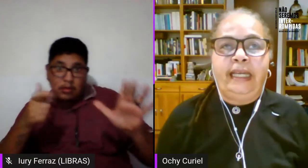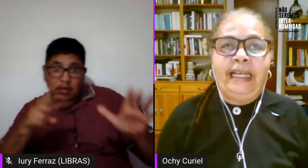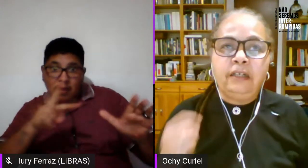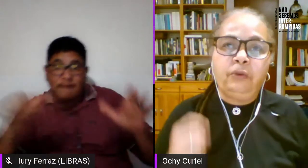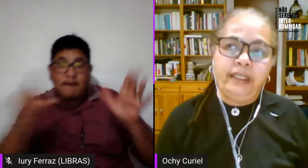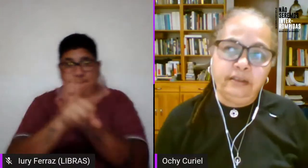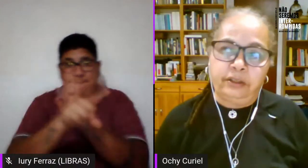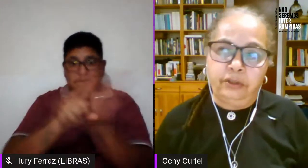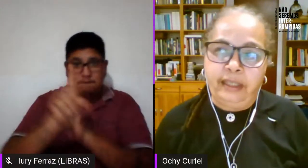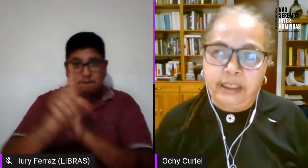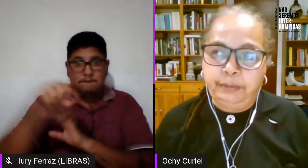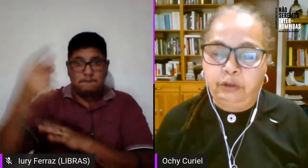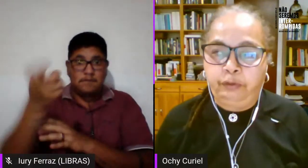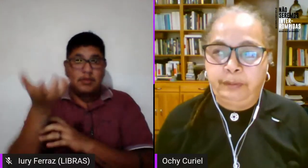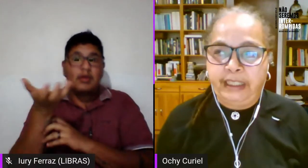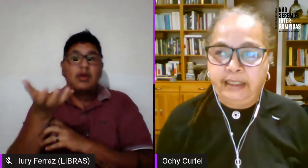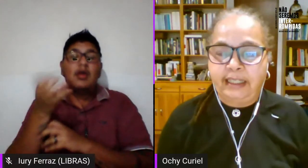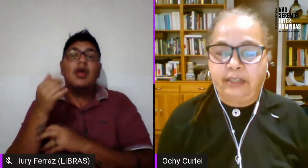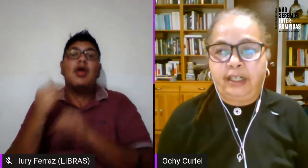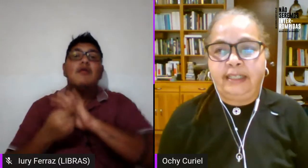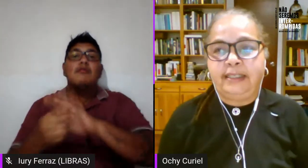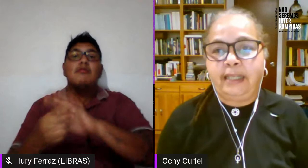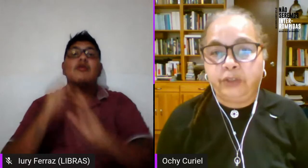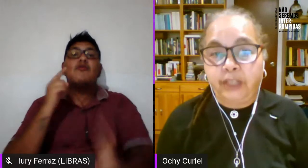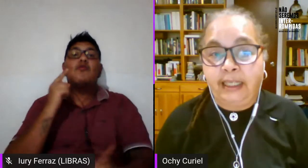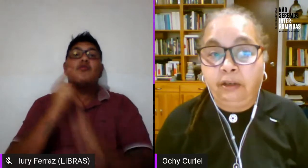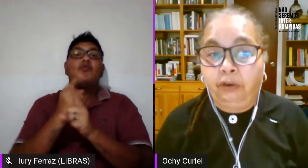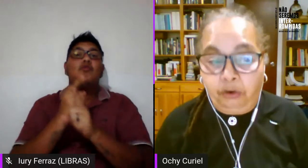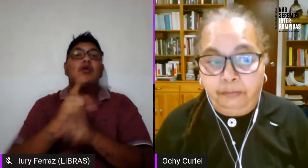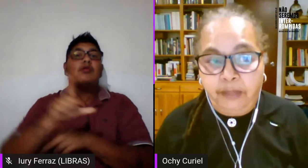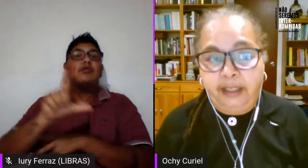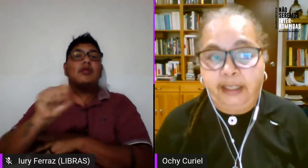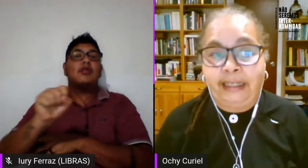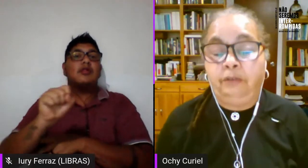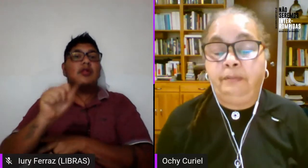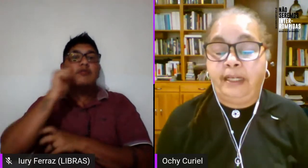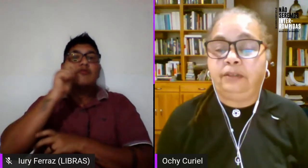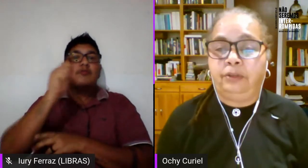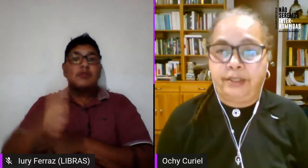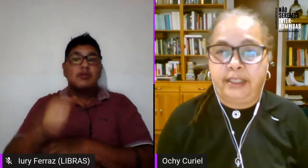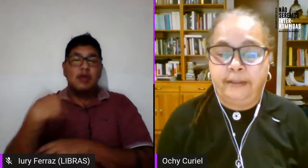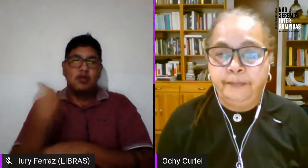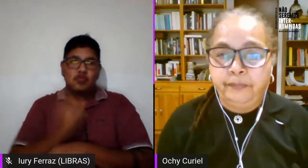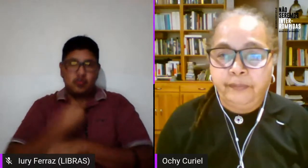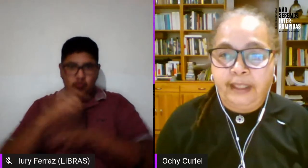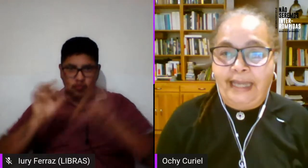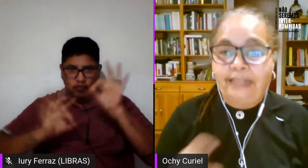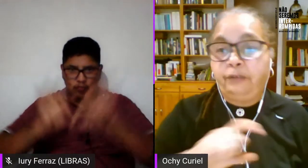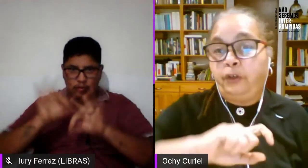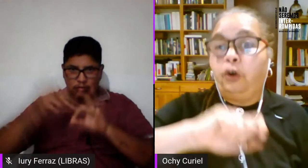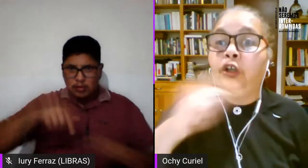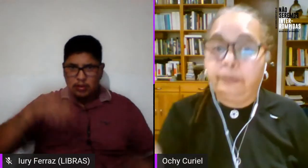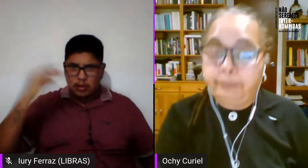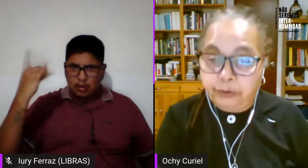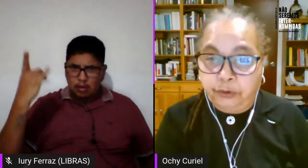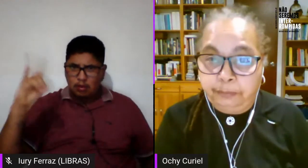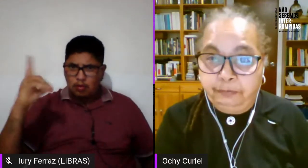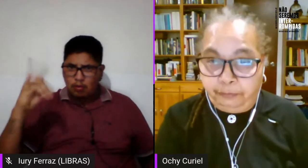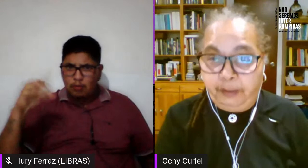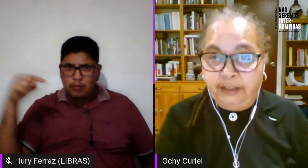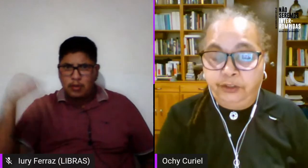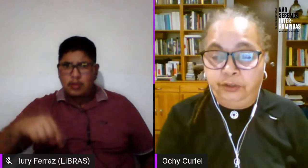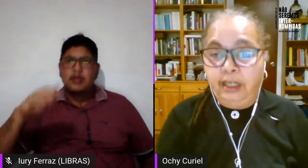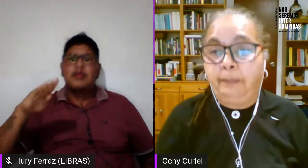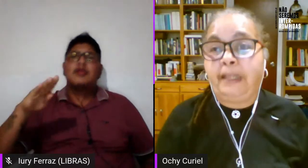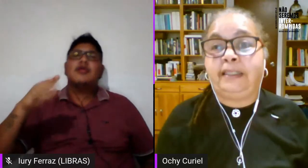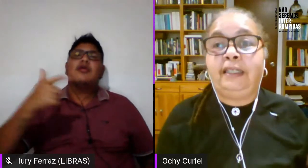el encuentro lésbico-feminista que organizamos aquí en Colombia en el 2014 eso fue otro punto de